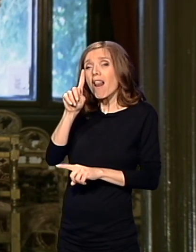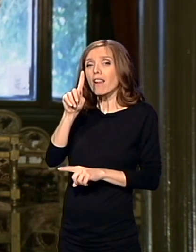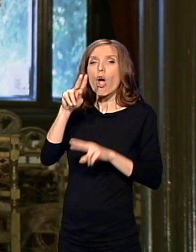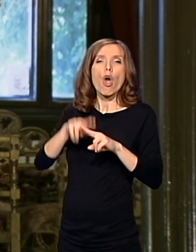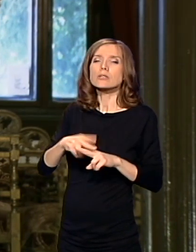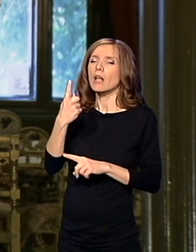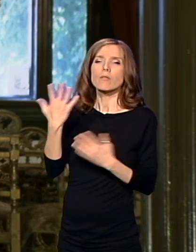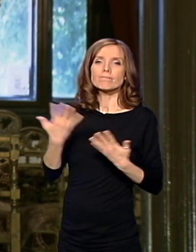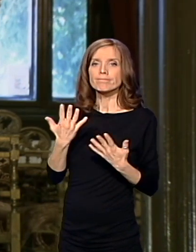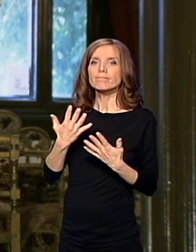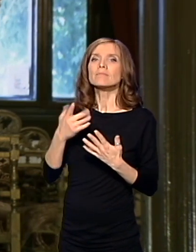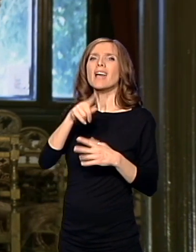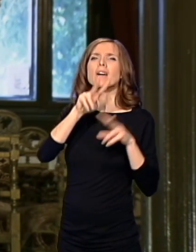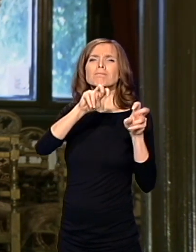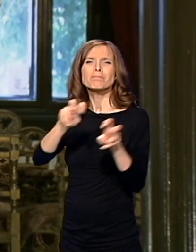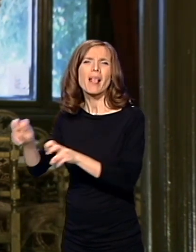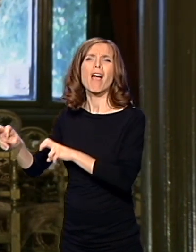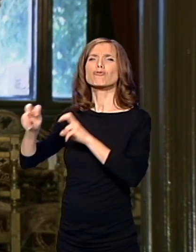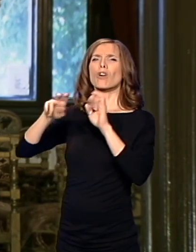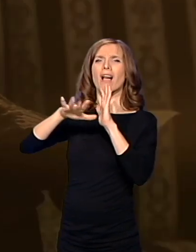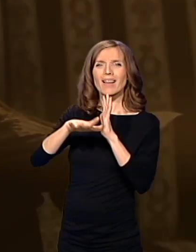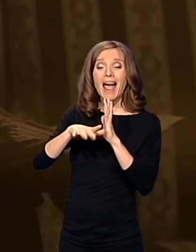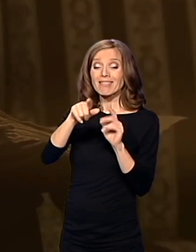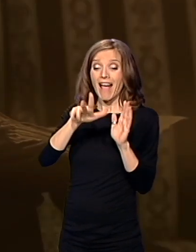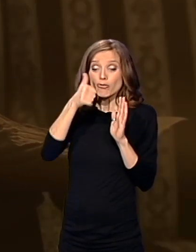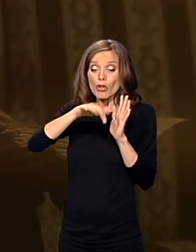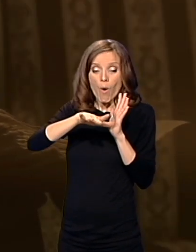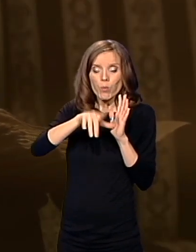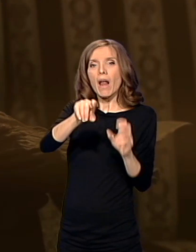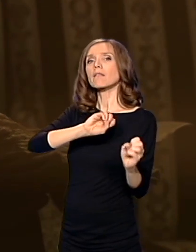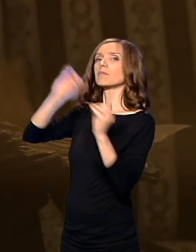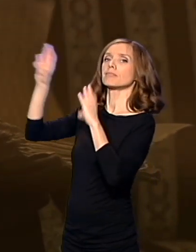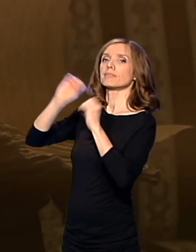pljačkaju kradu i da to prebacuju u Bugarskoj.